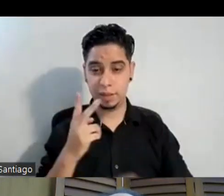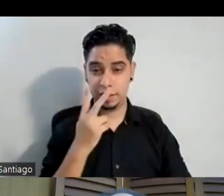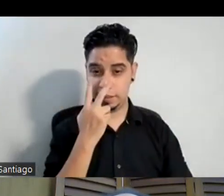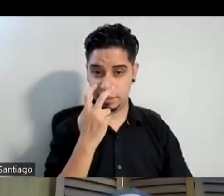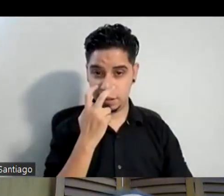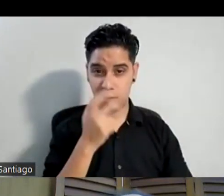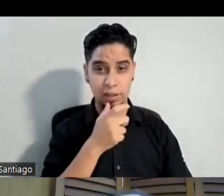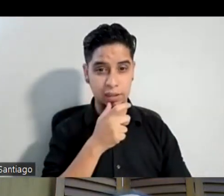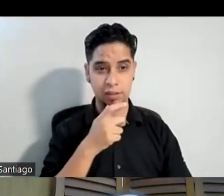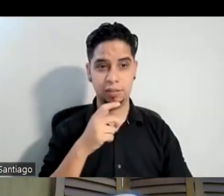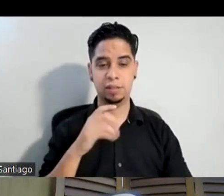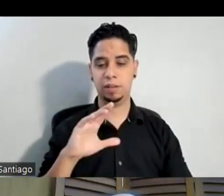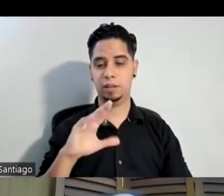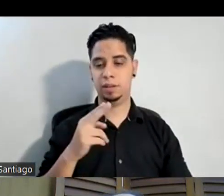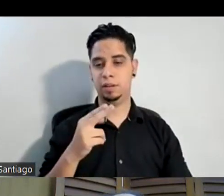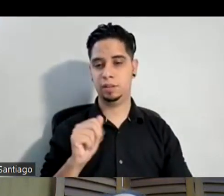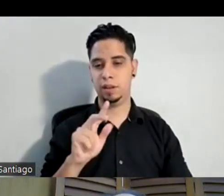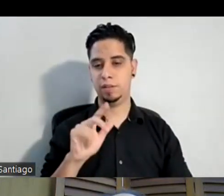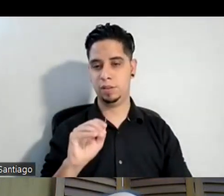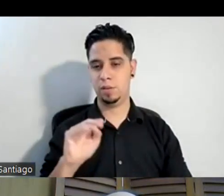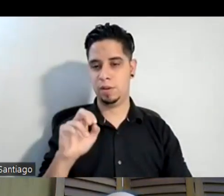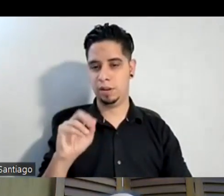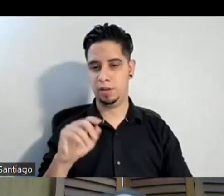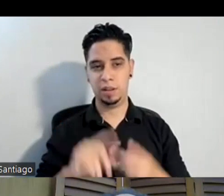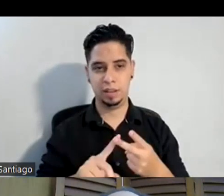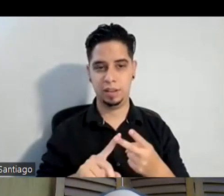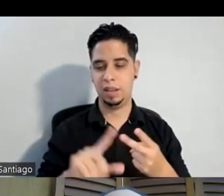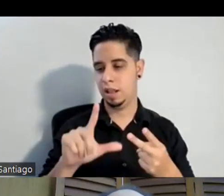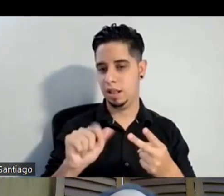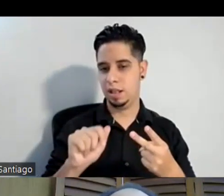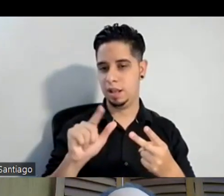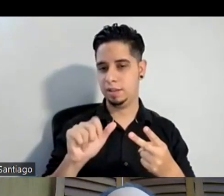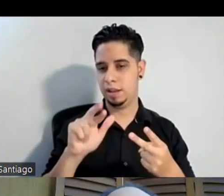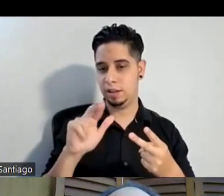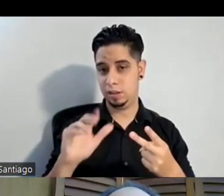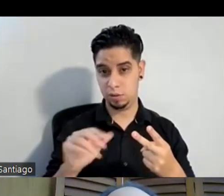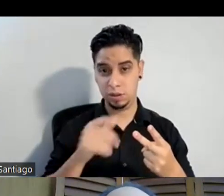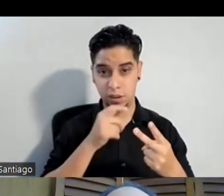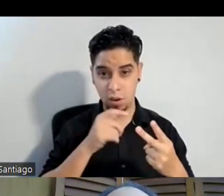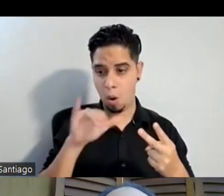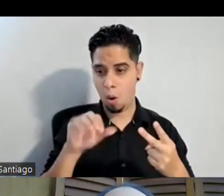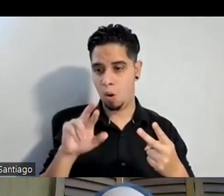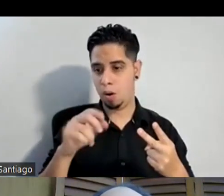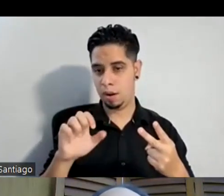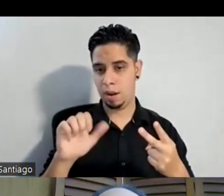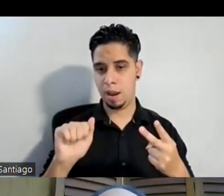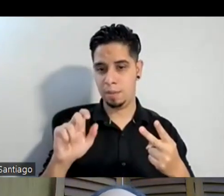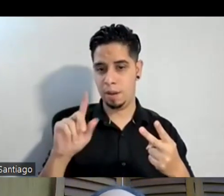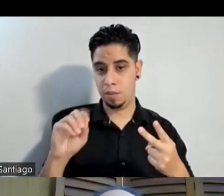y el lazarillo era Jorge Armando ay dios que tremenda bomba en escena o sea que ya